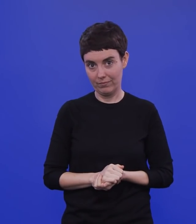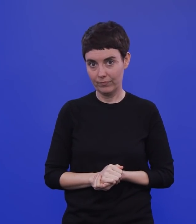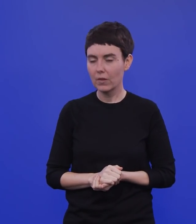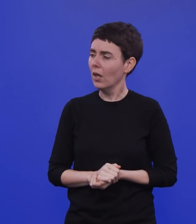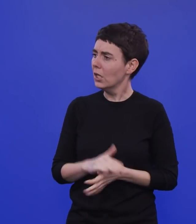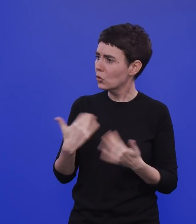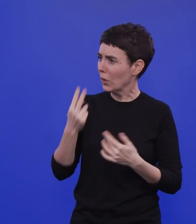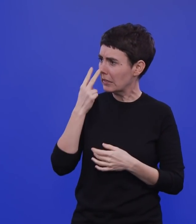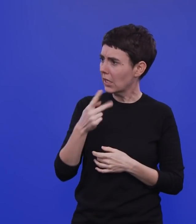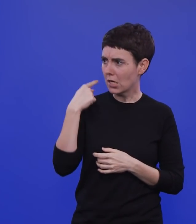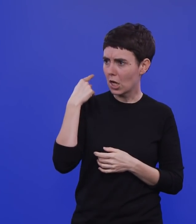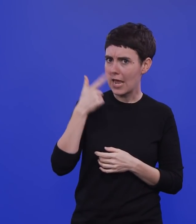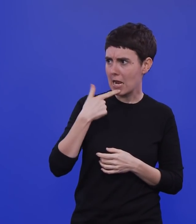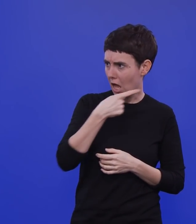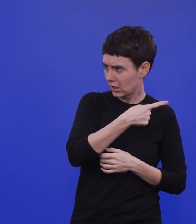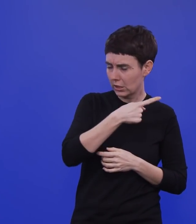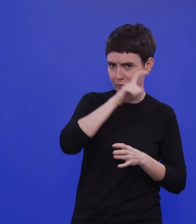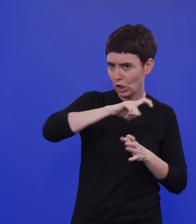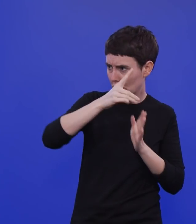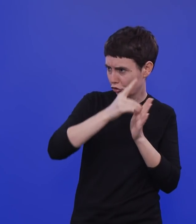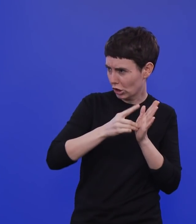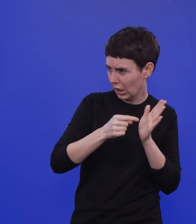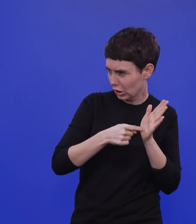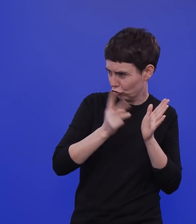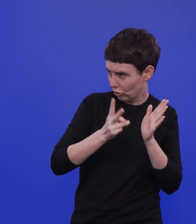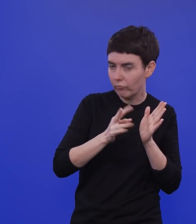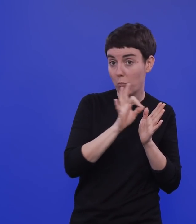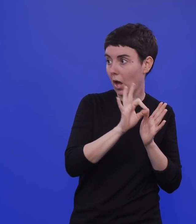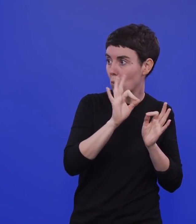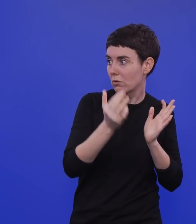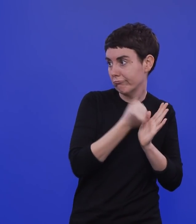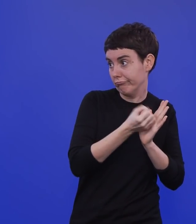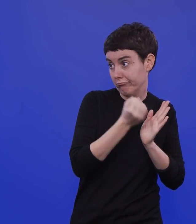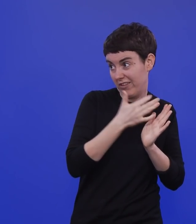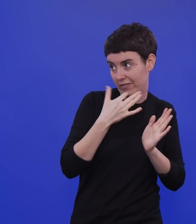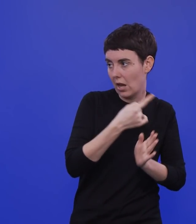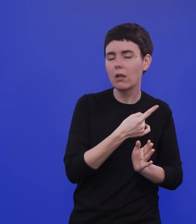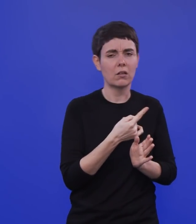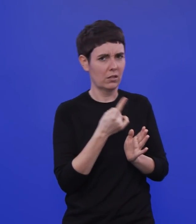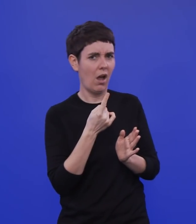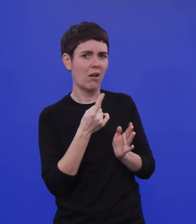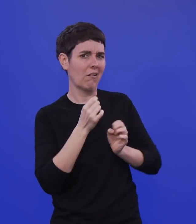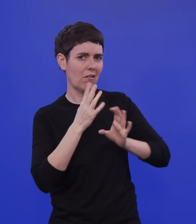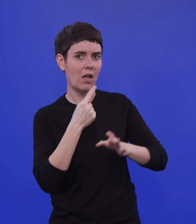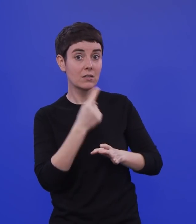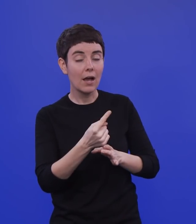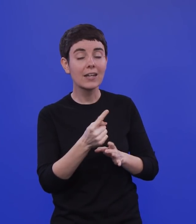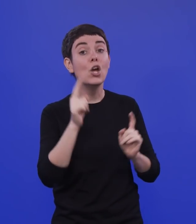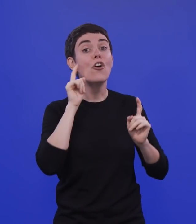ja ganz gut erhoben werden. Ja, genau. Also, das kann man jetzt relativ klar sagen. dieses Virus infiziert stärker, aber es infiziert alle